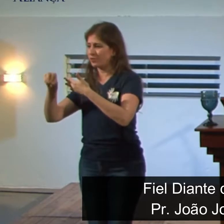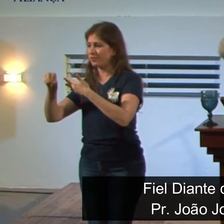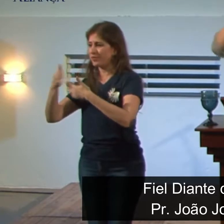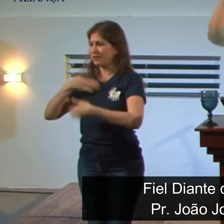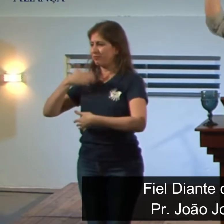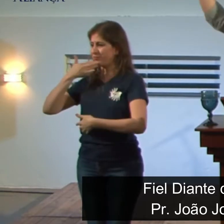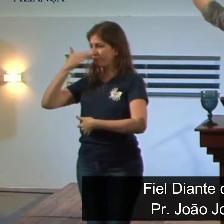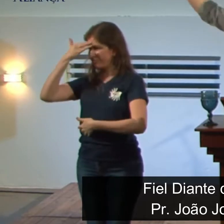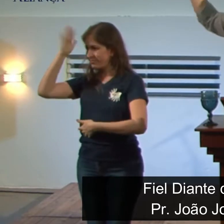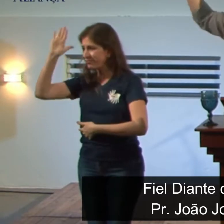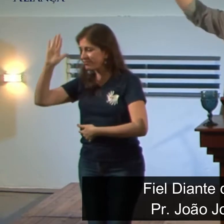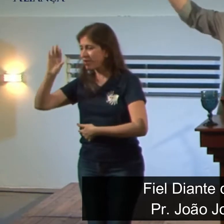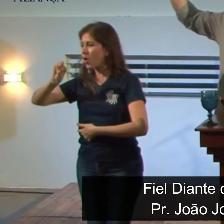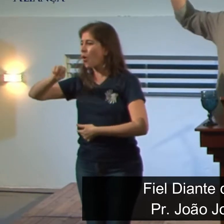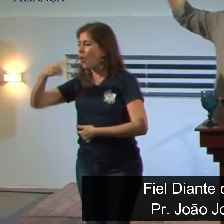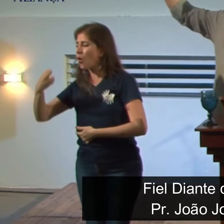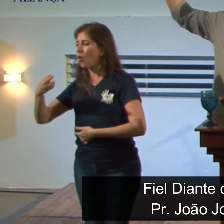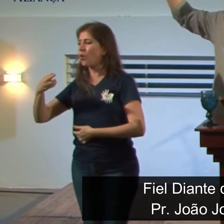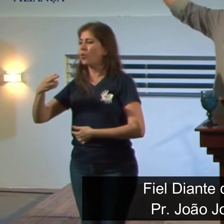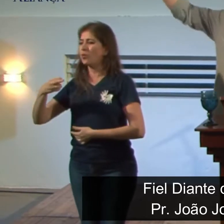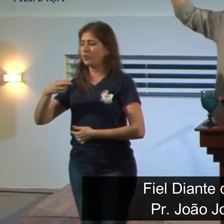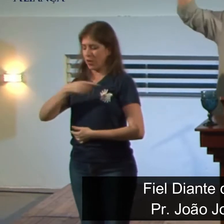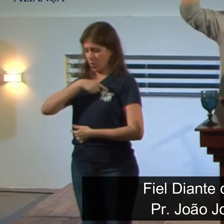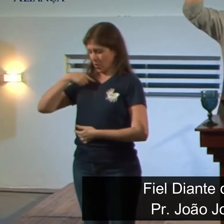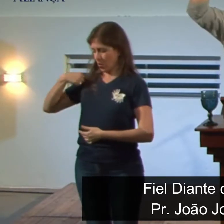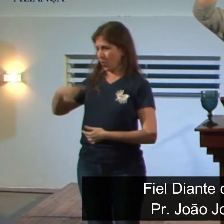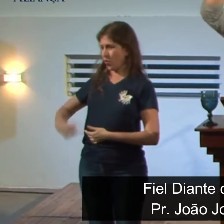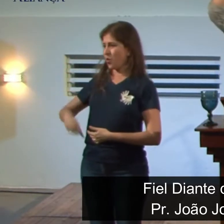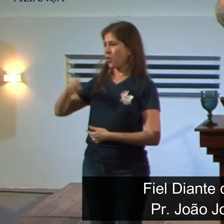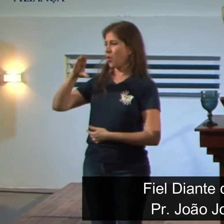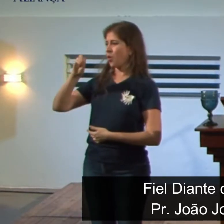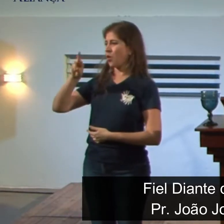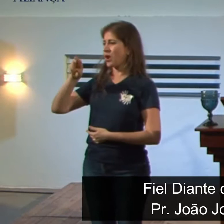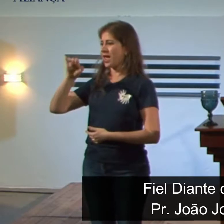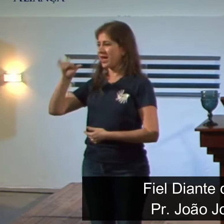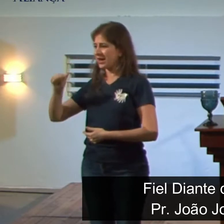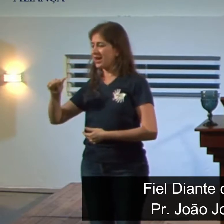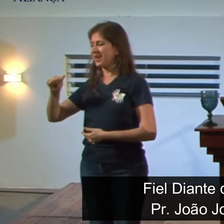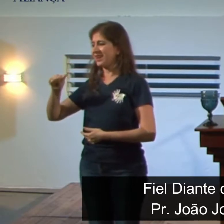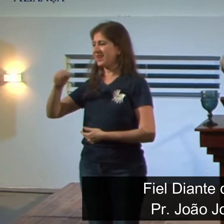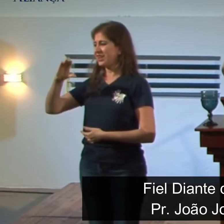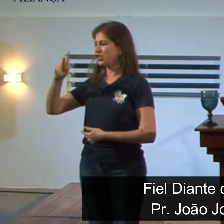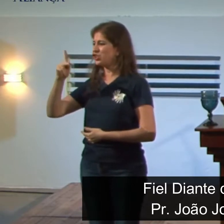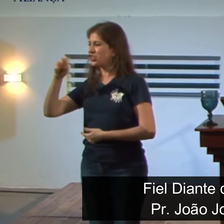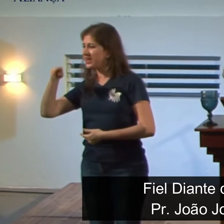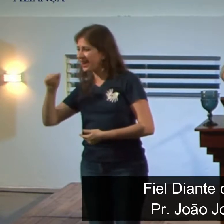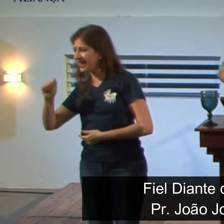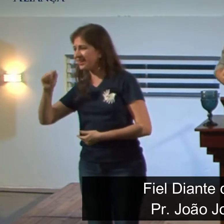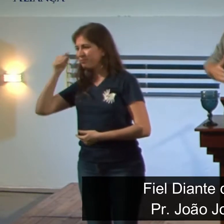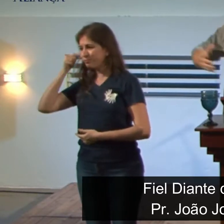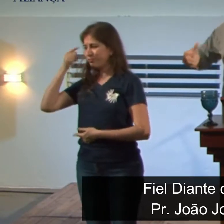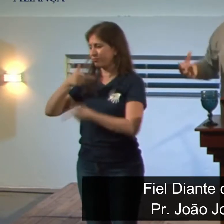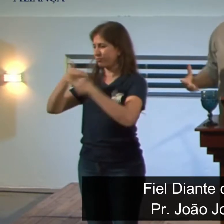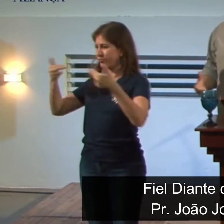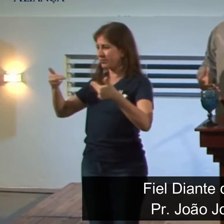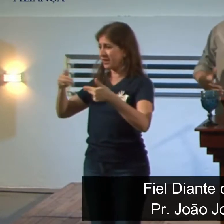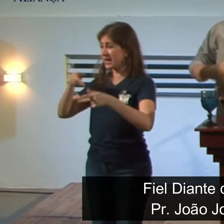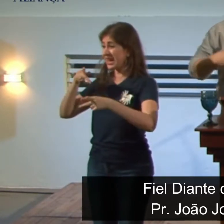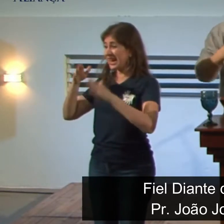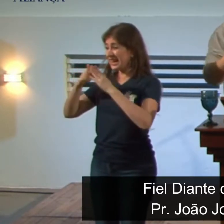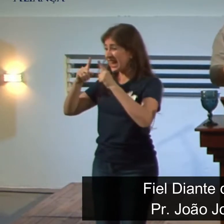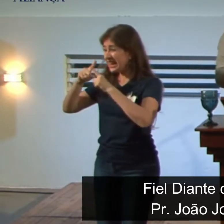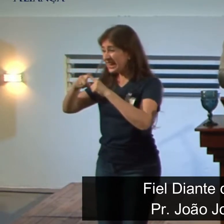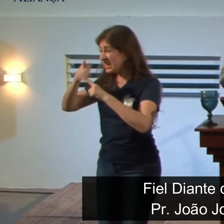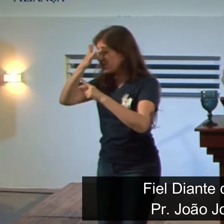países também comunistas como Coreia do Sul, Coreia do Norte, perdão, e China, onde a igreja é perseguida, onde as pessoas são